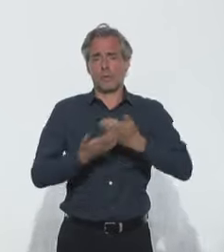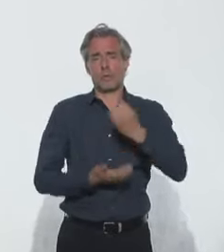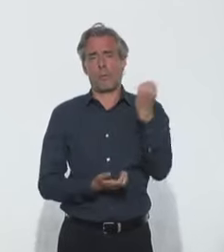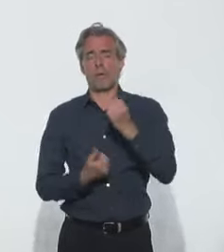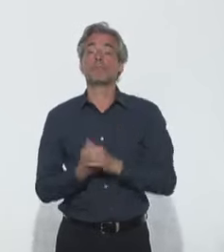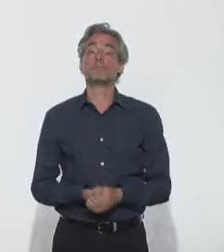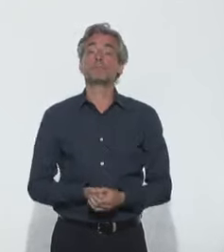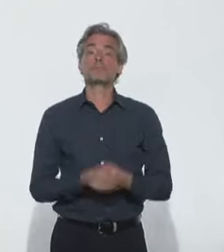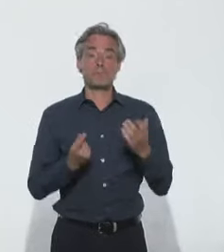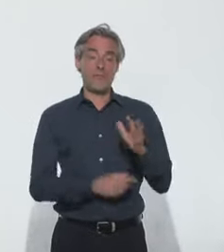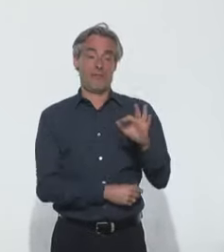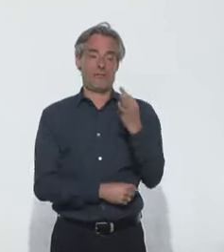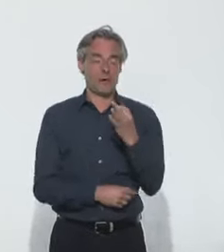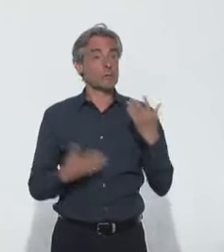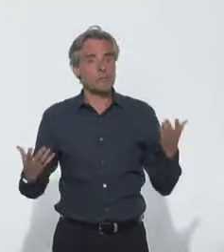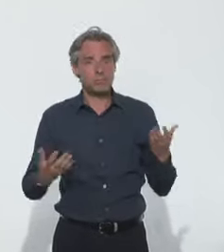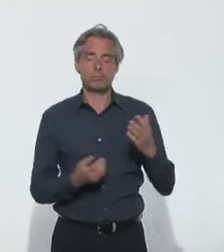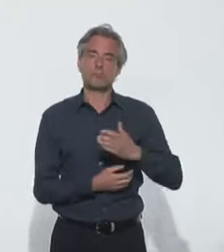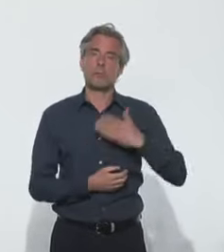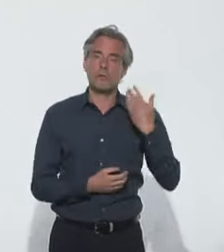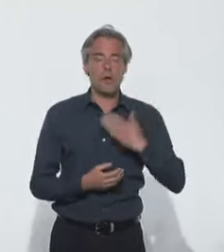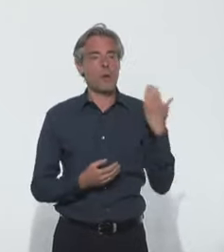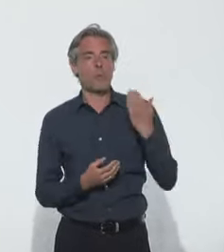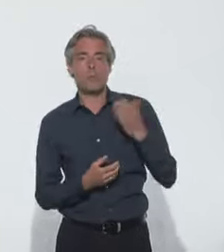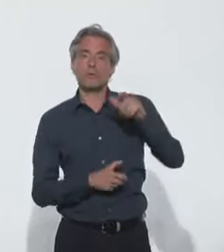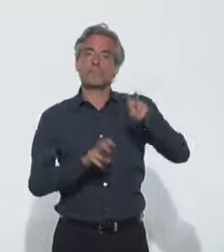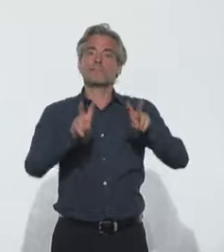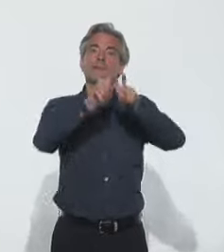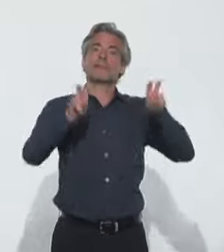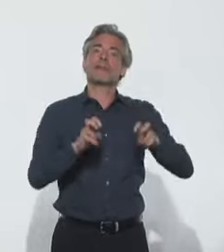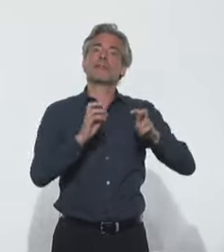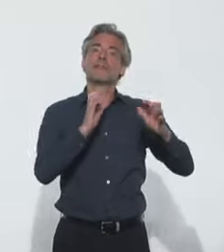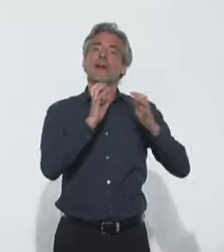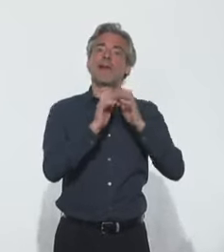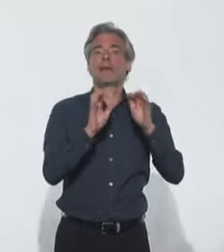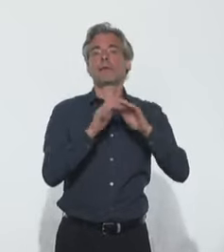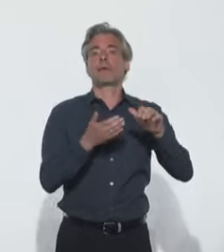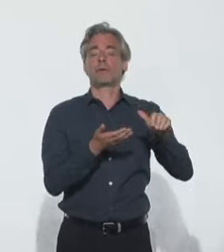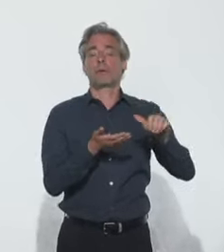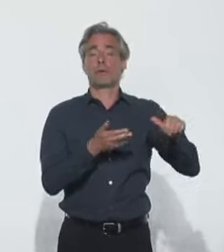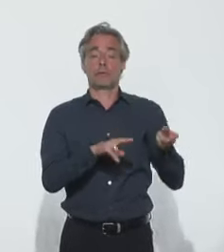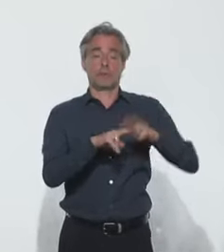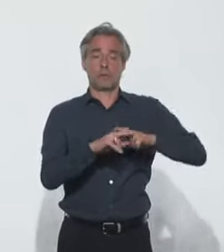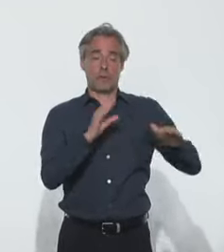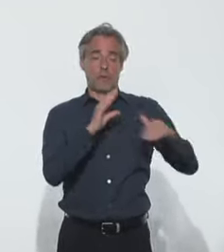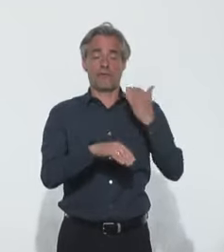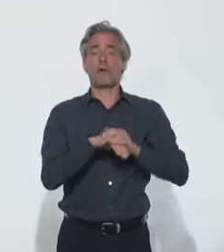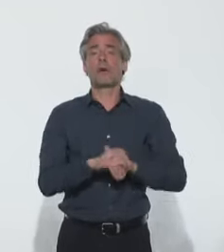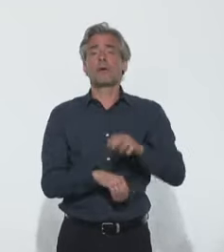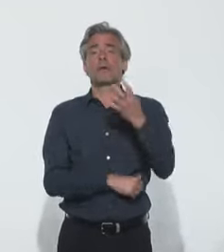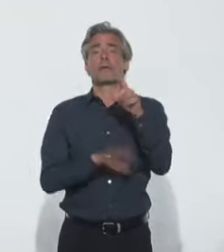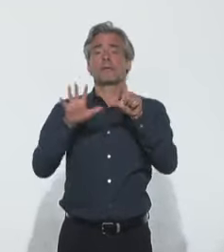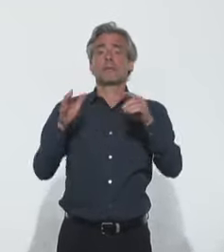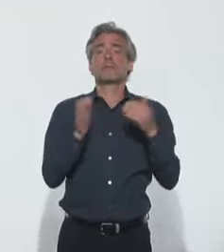Enfin, vous le savez, la France a de plus en plus recours aux certificats électroniques de décès. 7 545